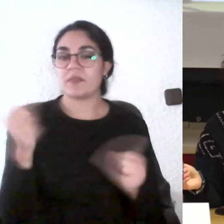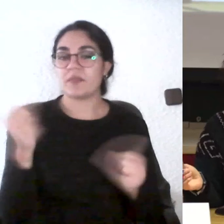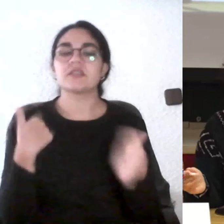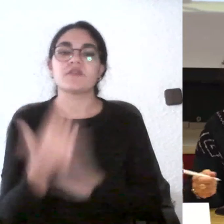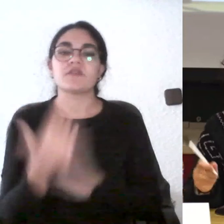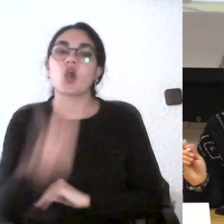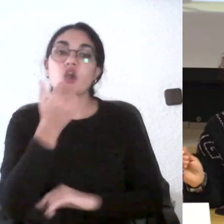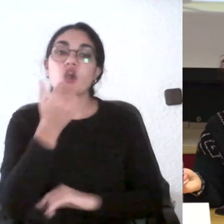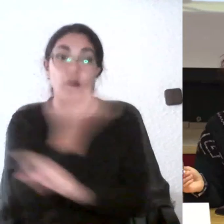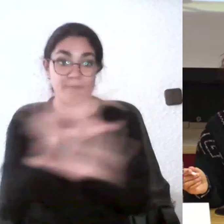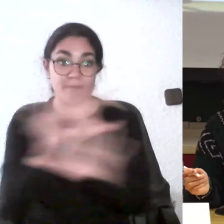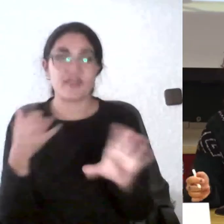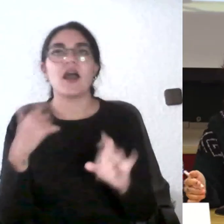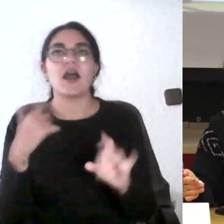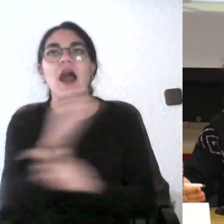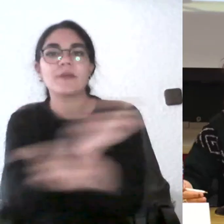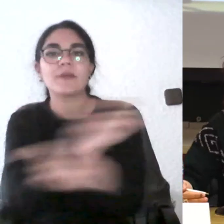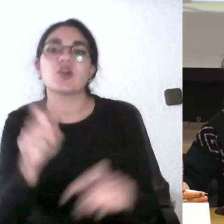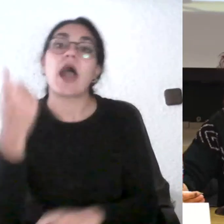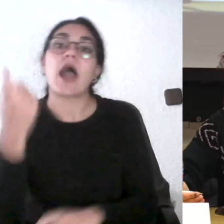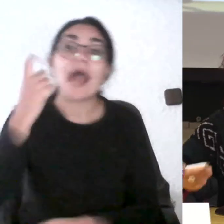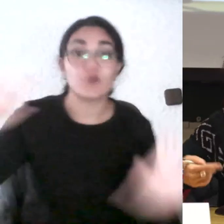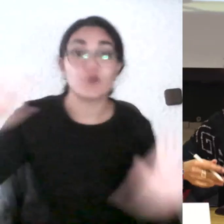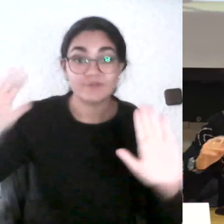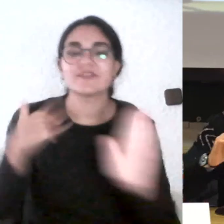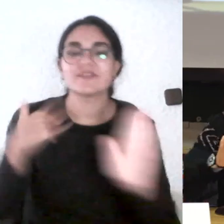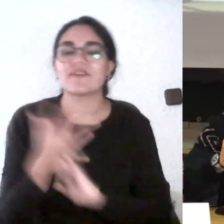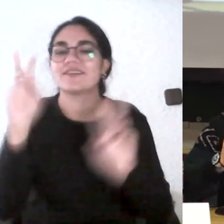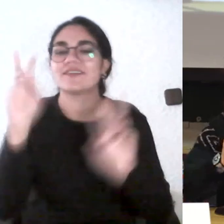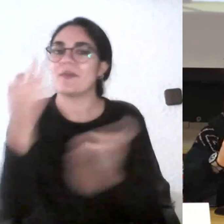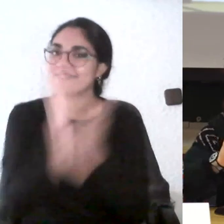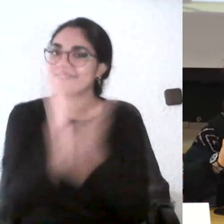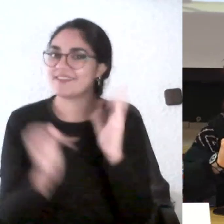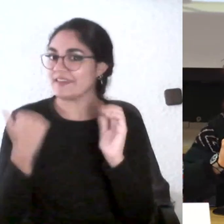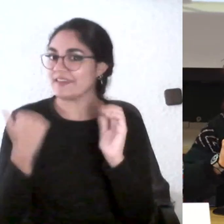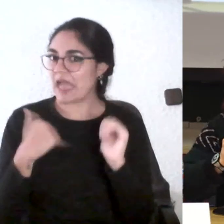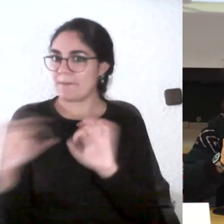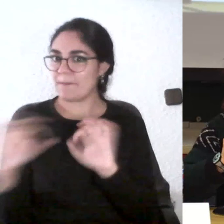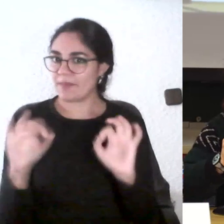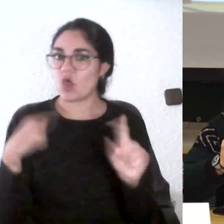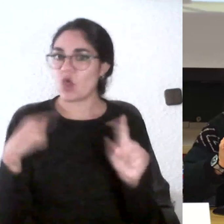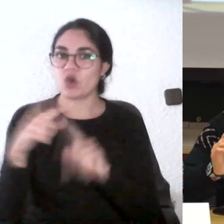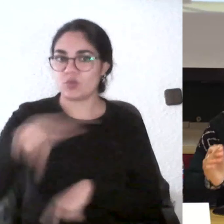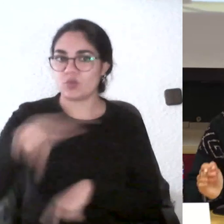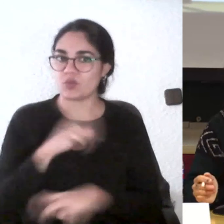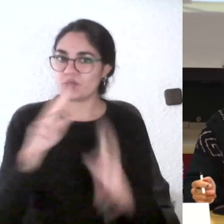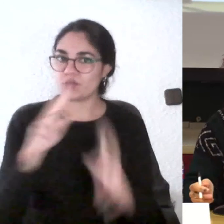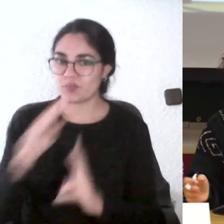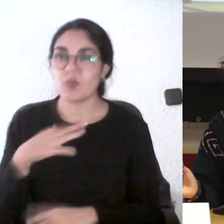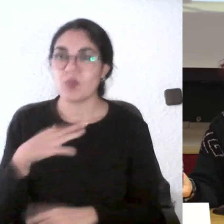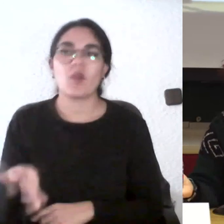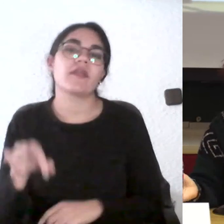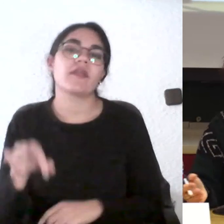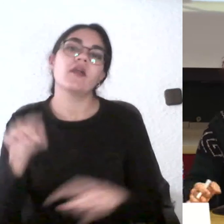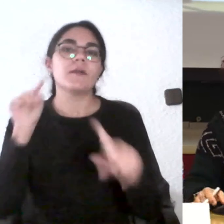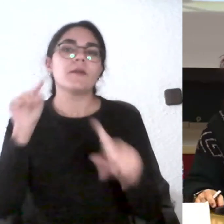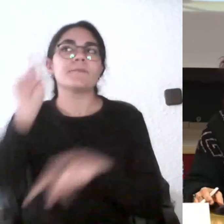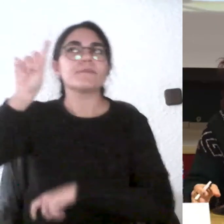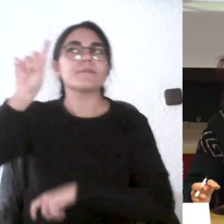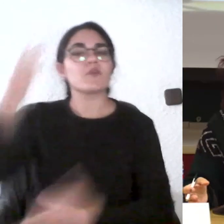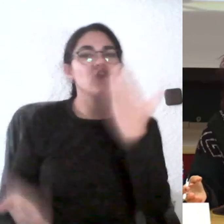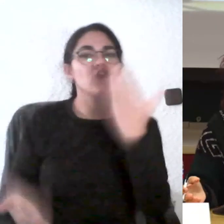dice que ya están disponibles que las pueden ver y ahora se va a adelantar todo eso dos semanas. La idea es que efectivamente no esté ligado a ese momento de ver las